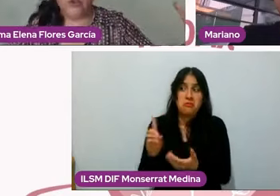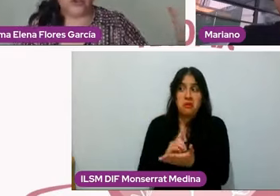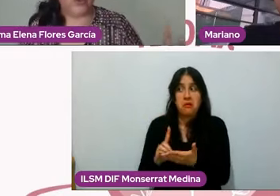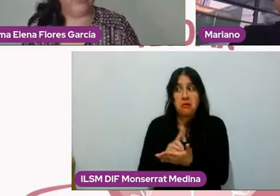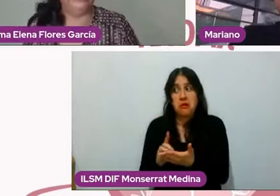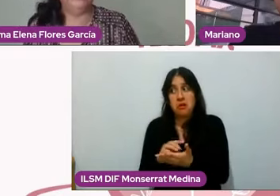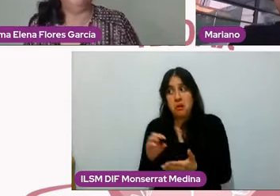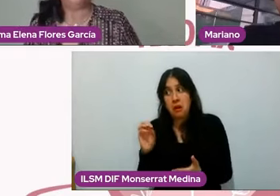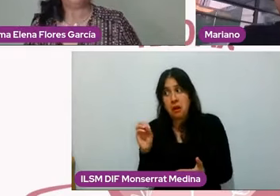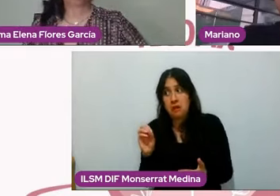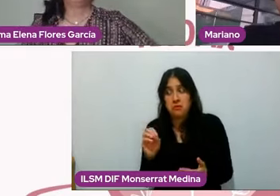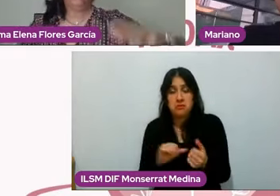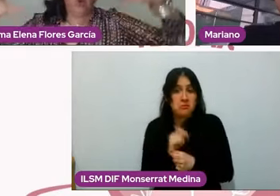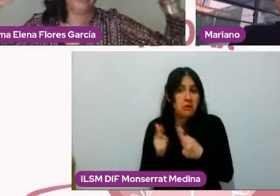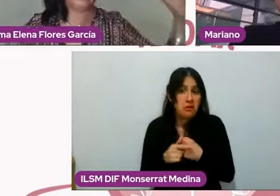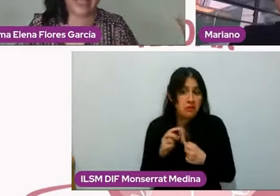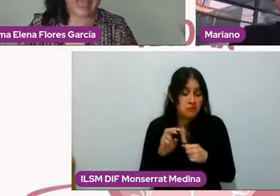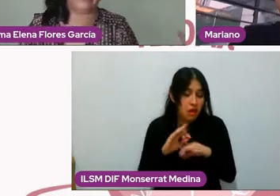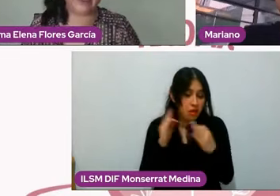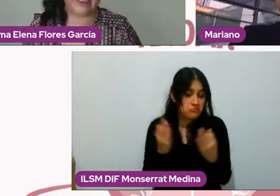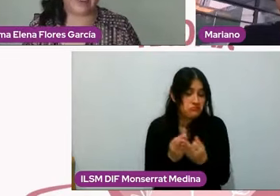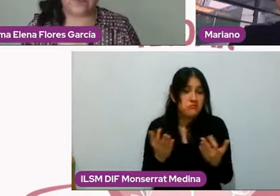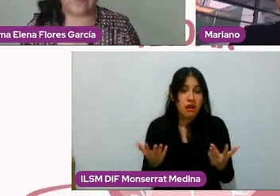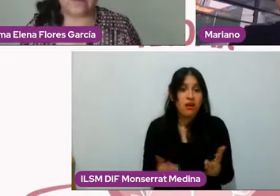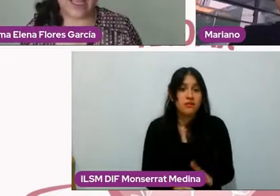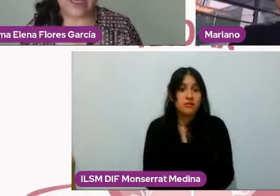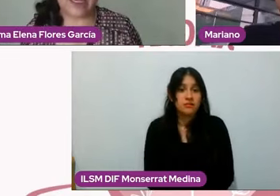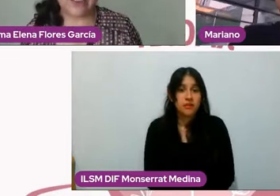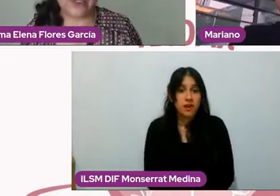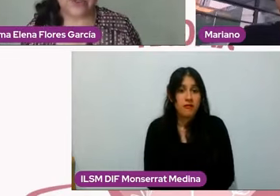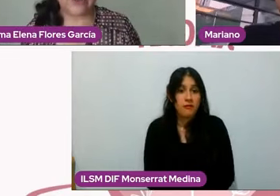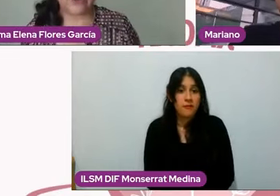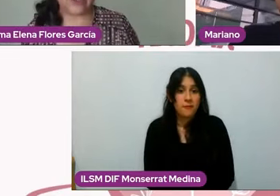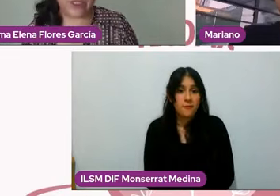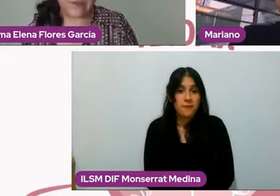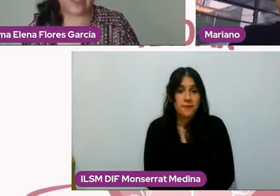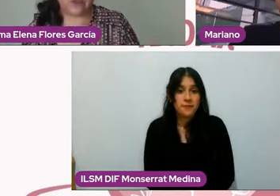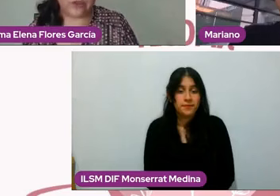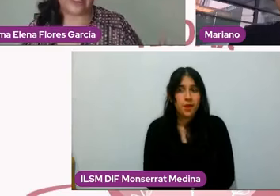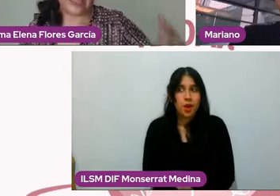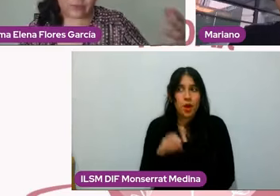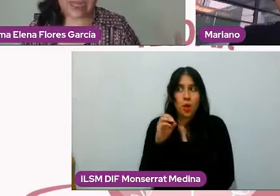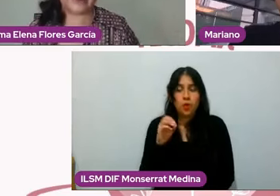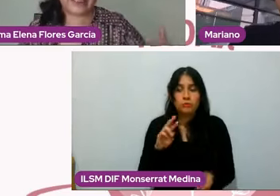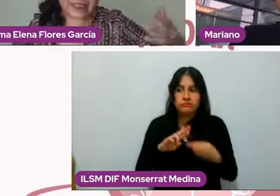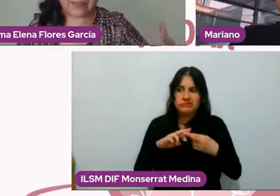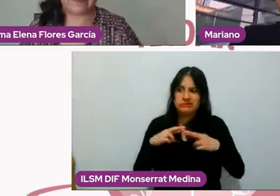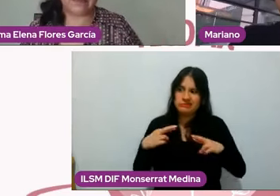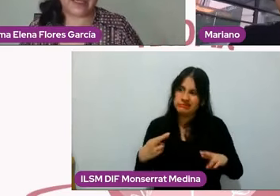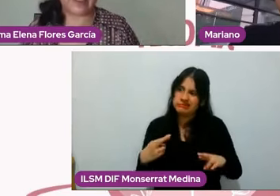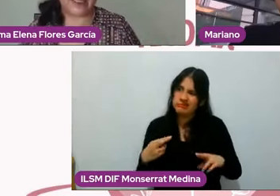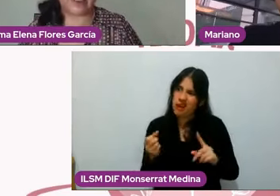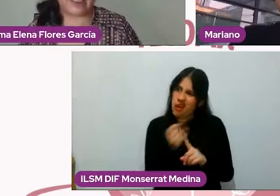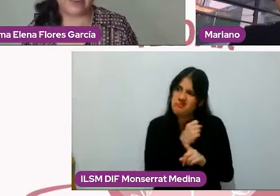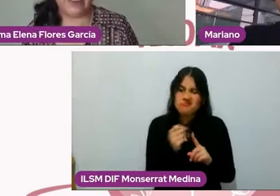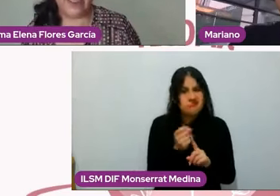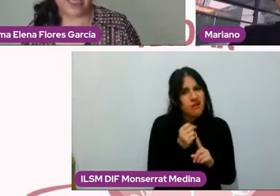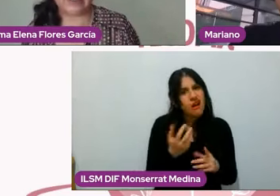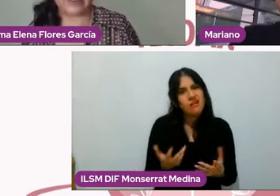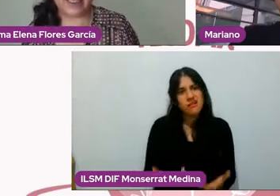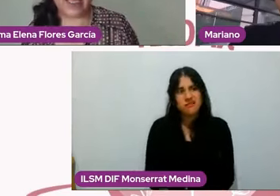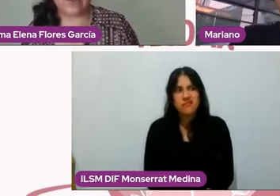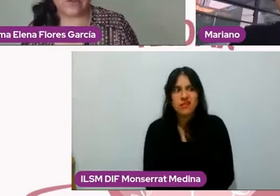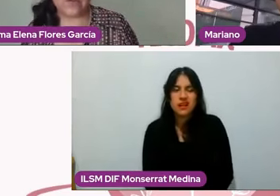o al abuso o ya haber generado una relación destructiva donde hay una necesidad permanente de